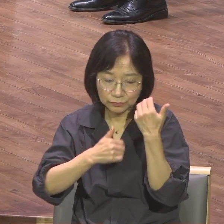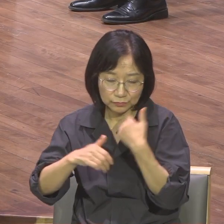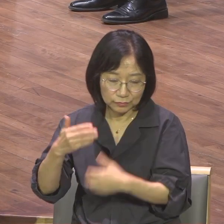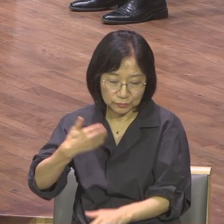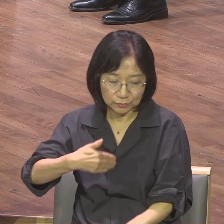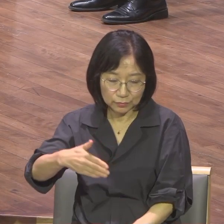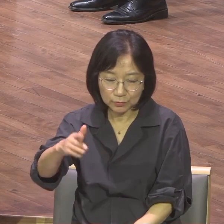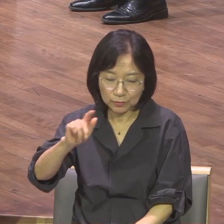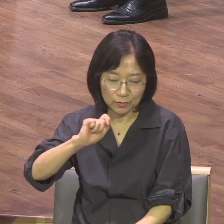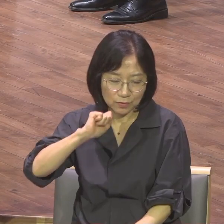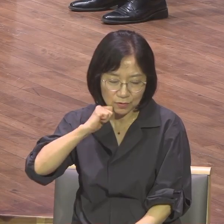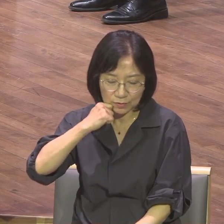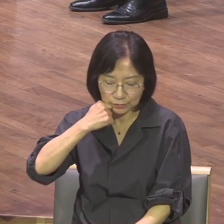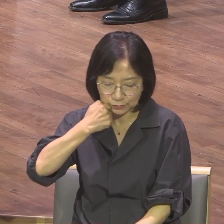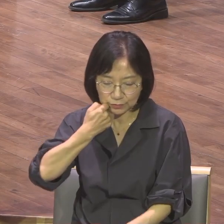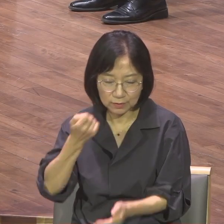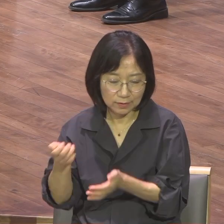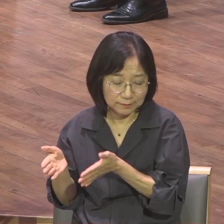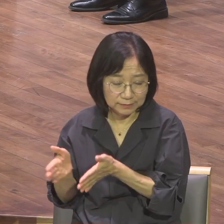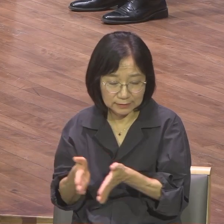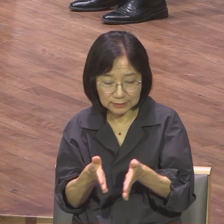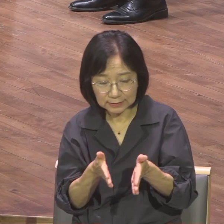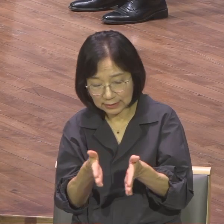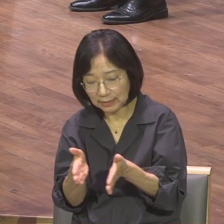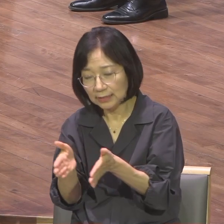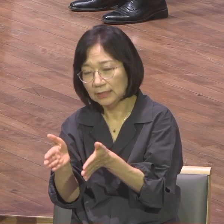아무도 갈 수 없는 길